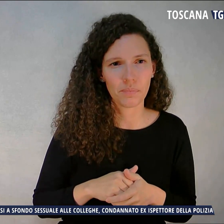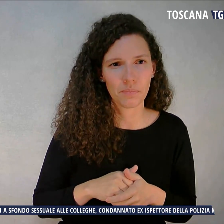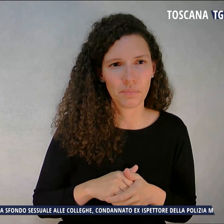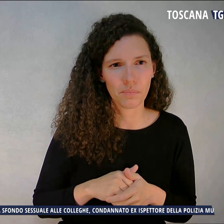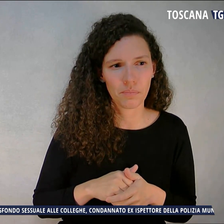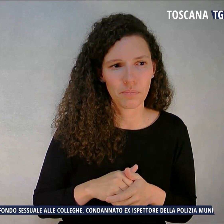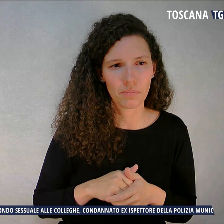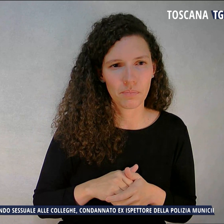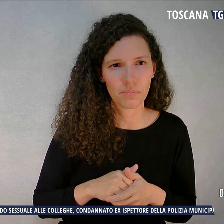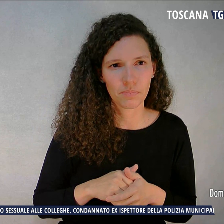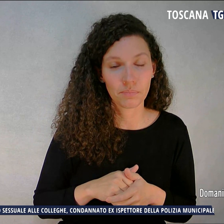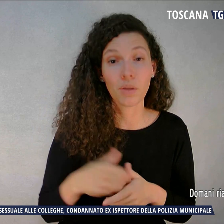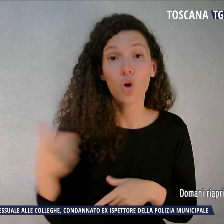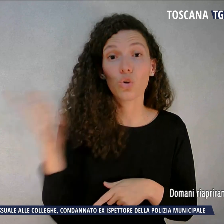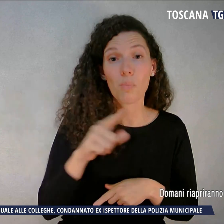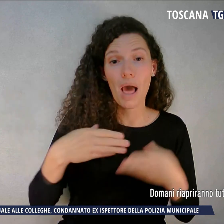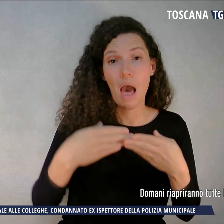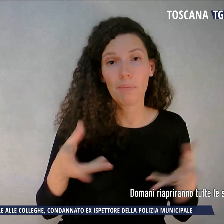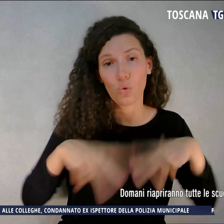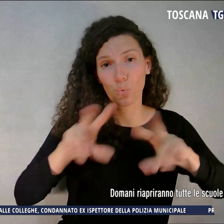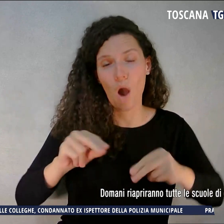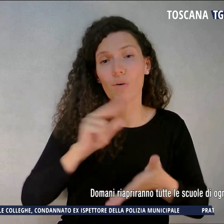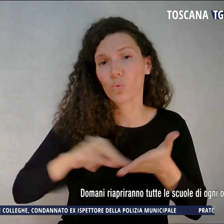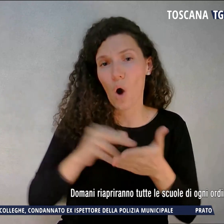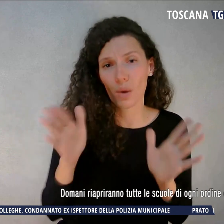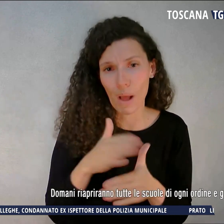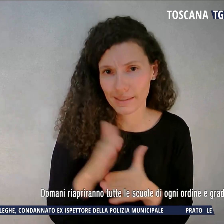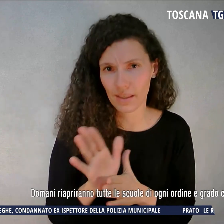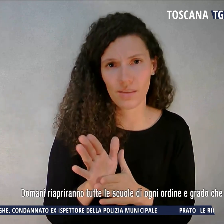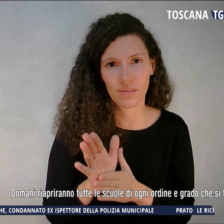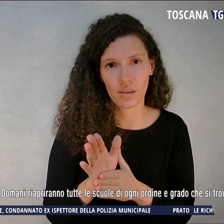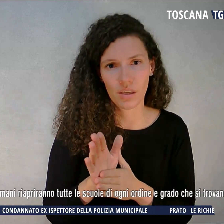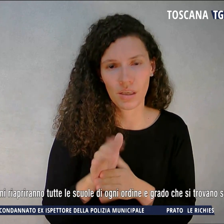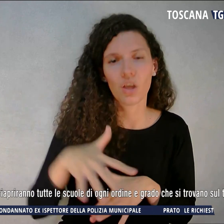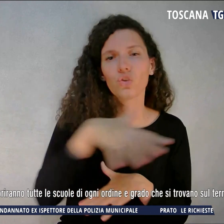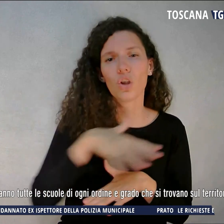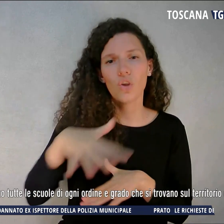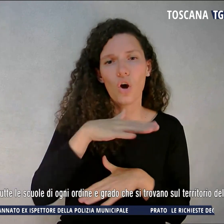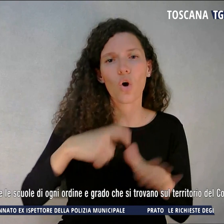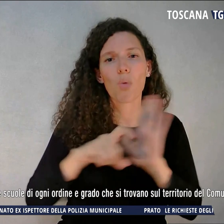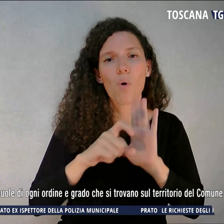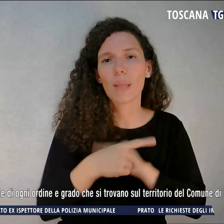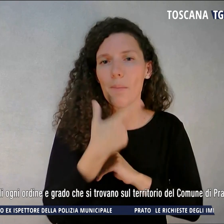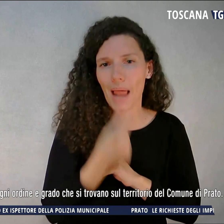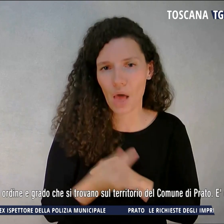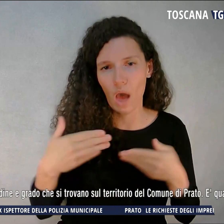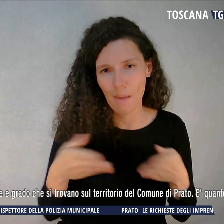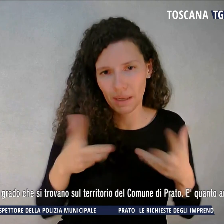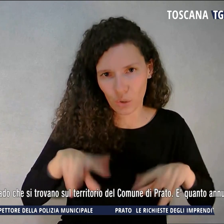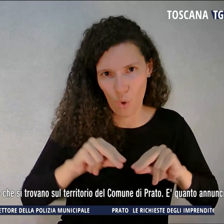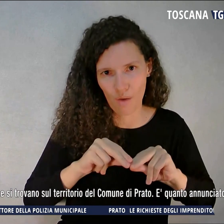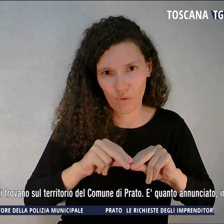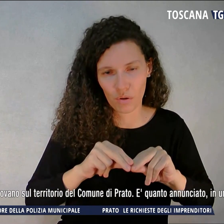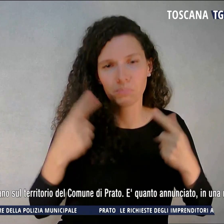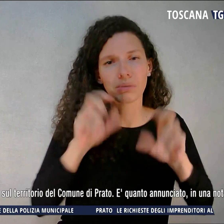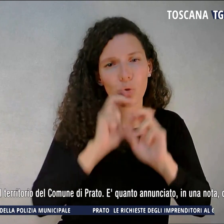E domani riapriranno tutte le scuole di ogni ordine e grado che si trovano sul territorio del comune di Prato. quanto annunciato dal comune,